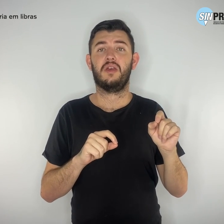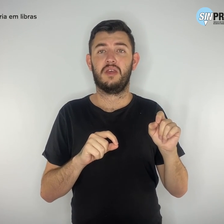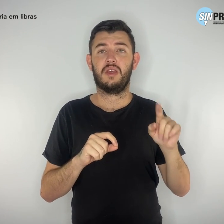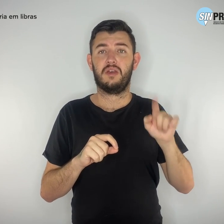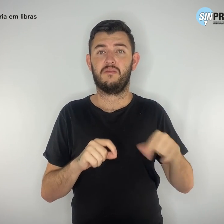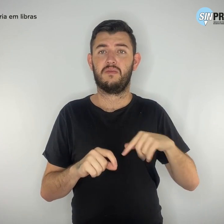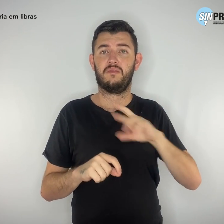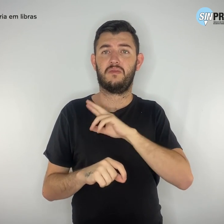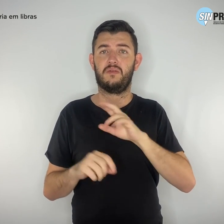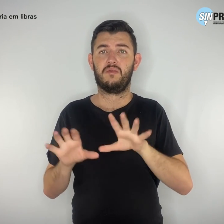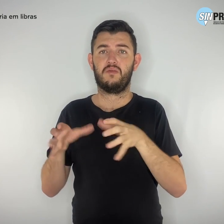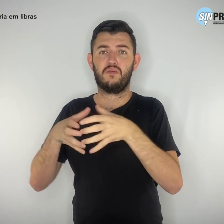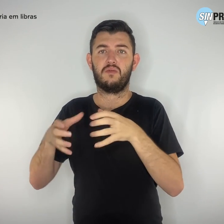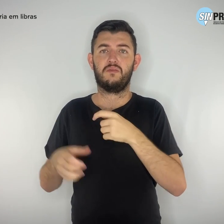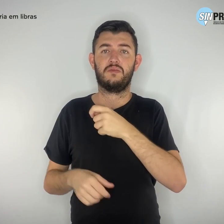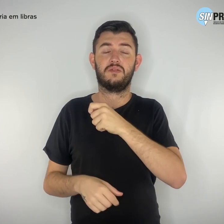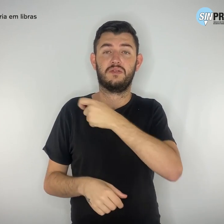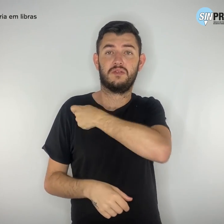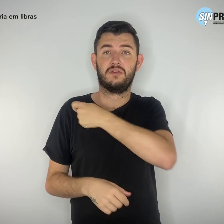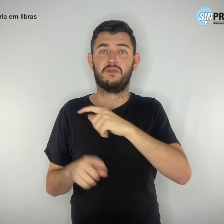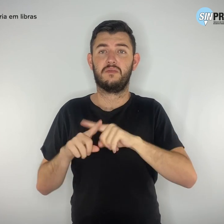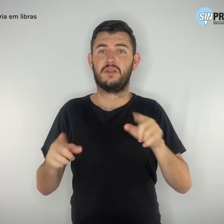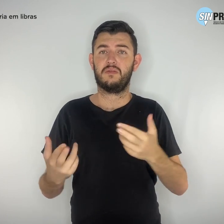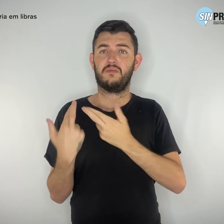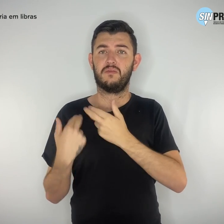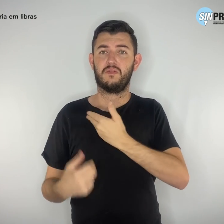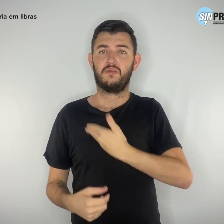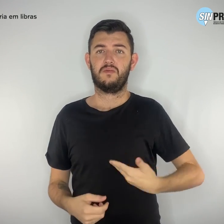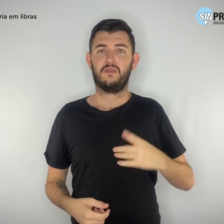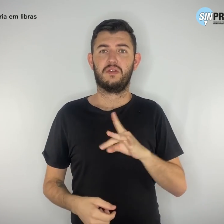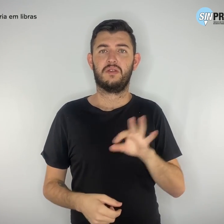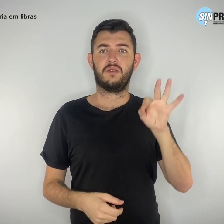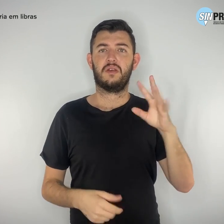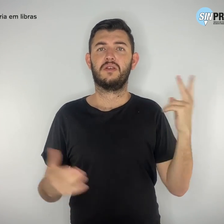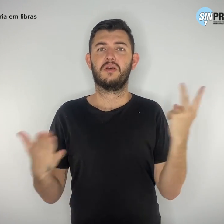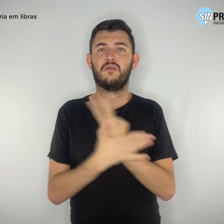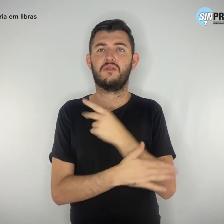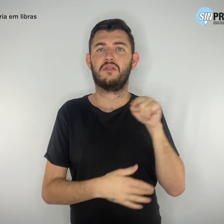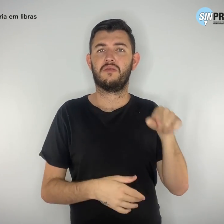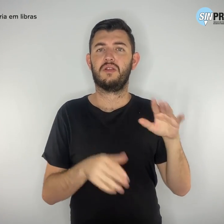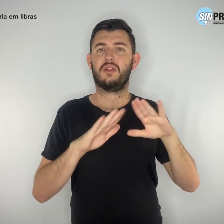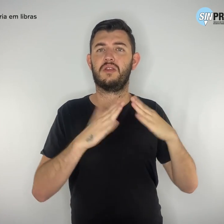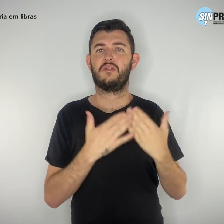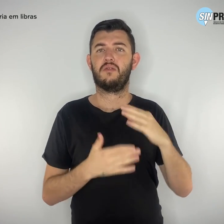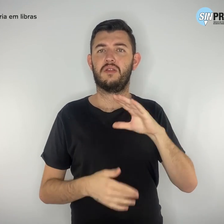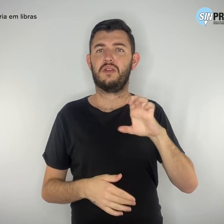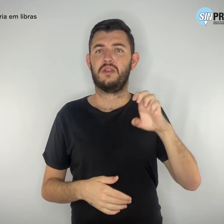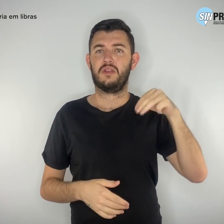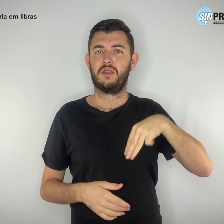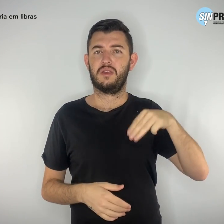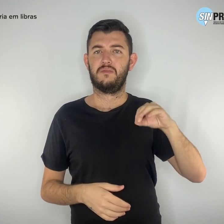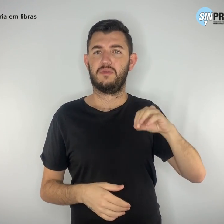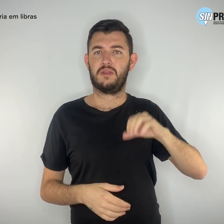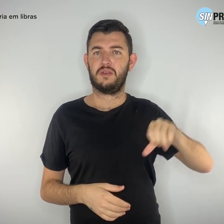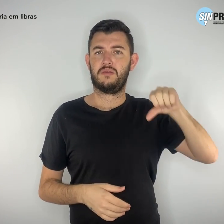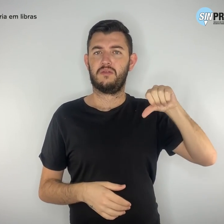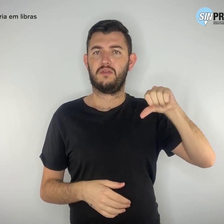Distrito Federal o que aconteceu no Centro de Ensino Médio 9 de Ceilândia, porque o governo, de